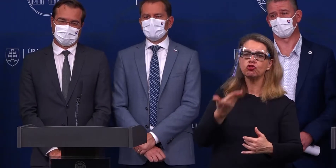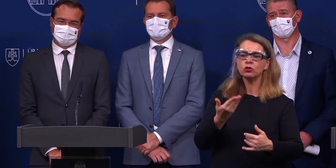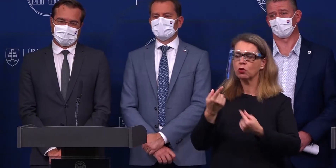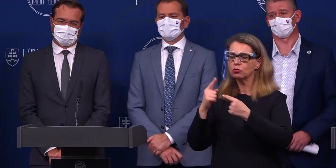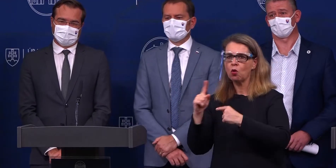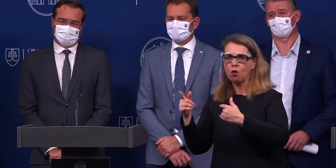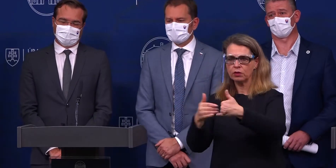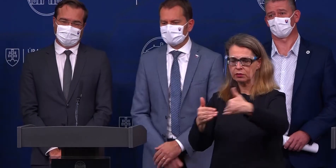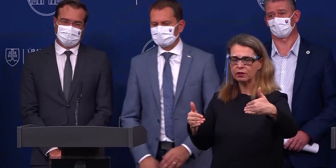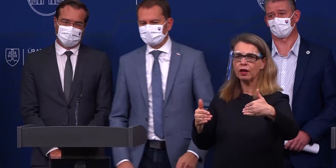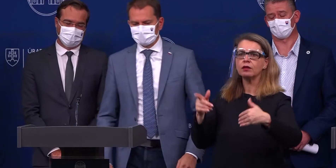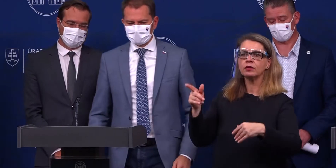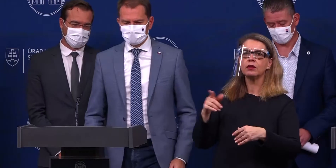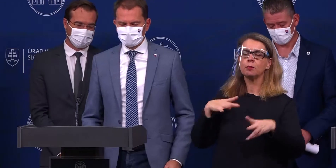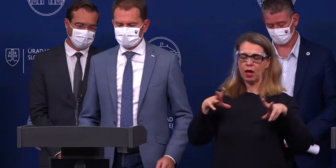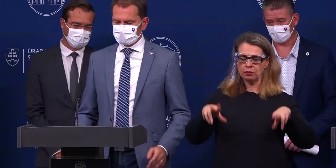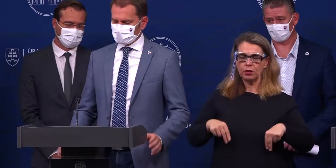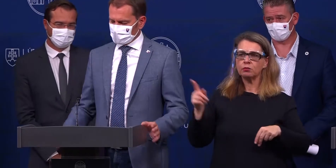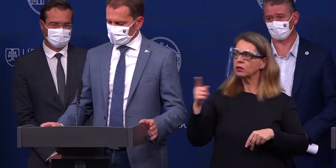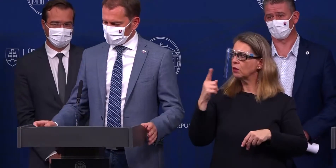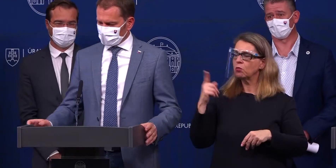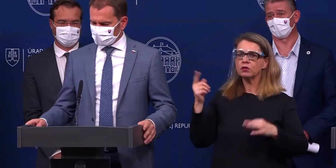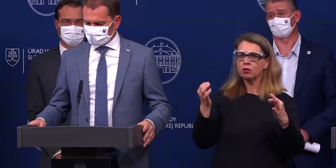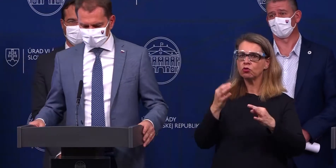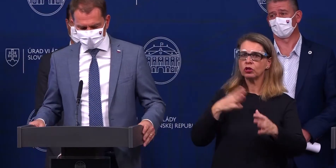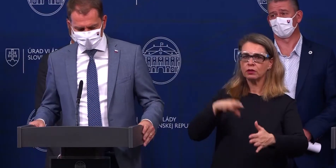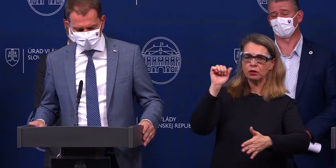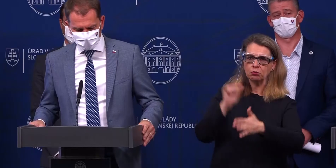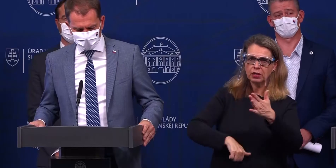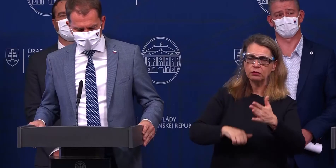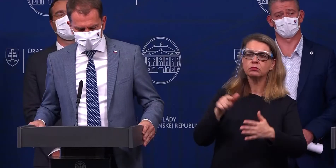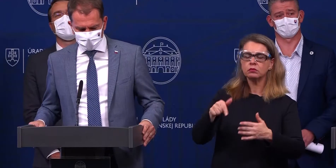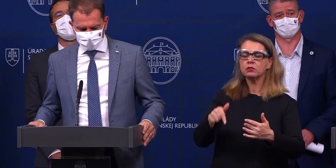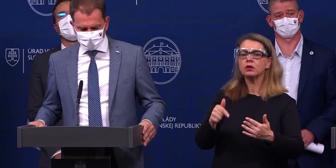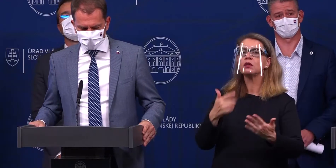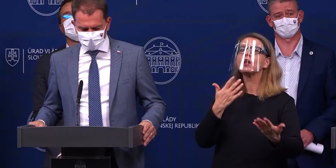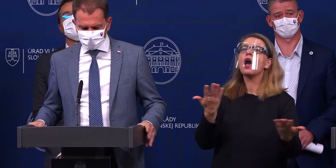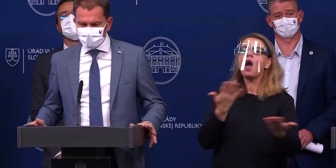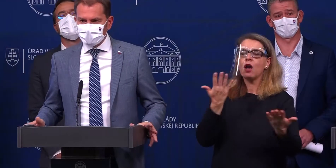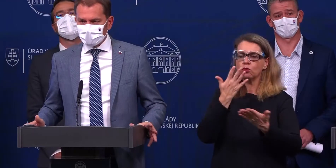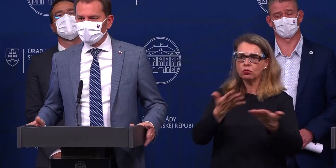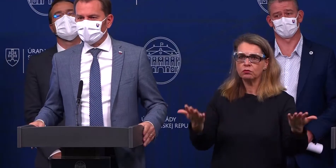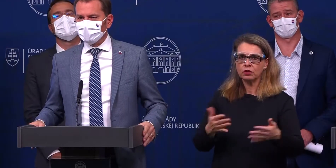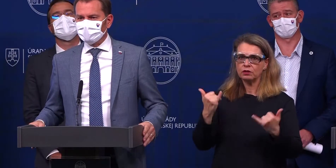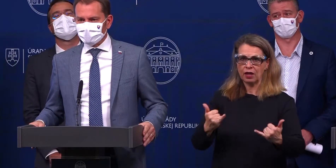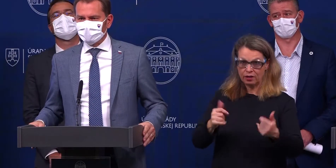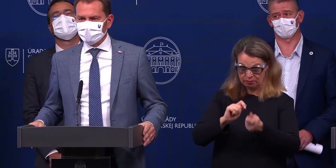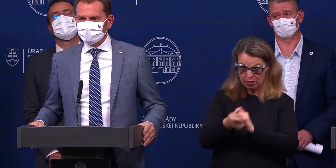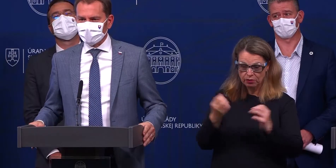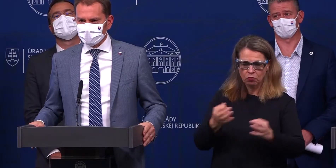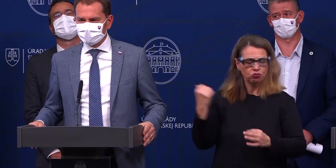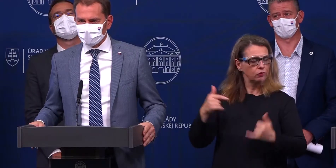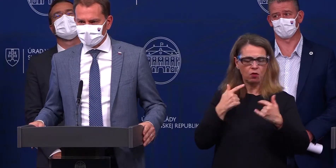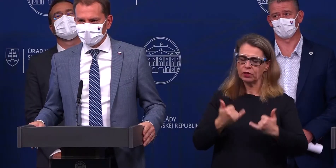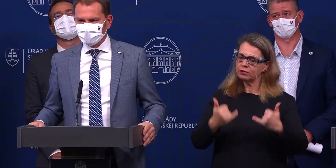pane premiére, v týdnu naznačoval, že byste byl pro zpřísnění, takže nic se v tuto chvíli na Česko-slovenské hranici nemění. Nic se v tuto chvíli na Česko